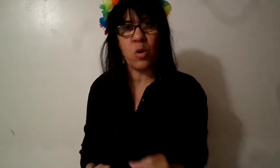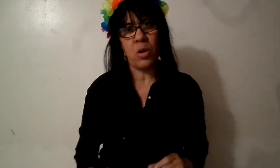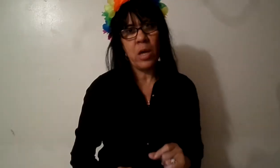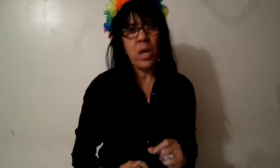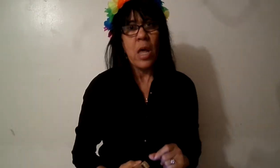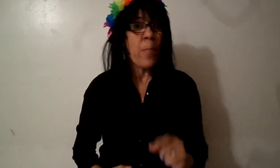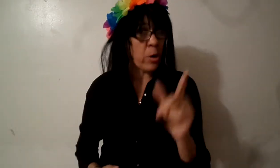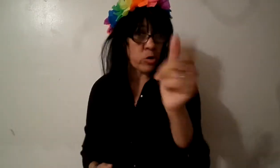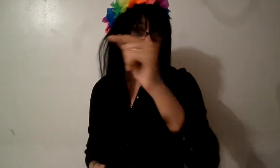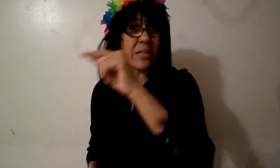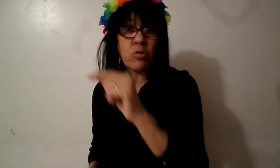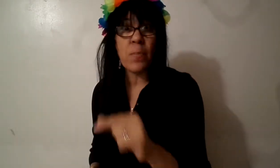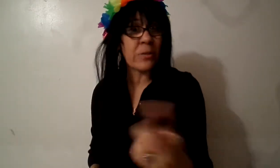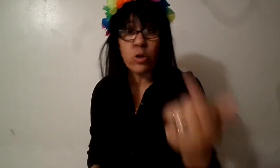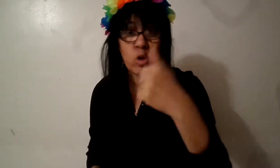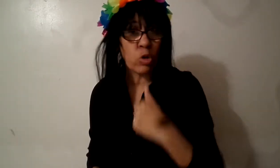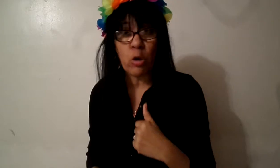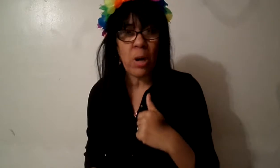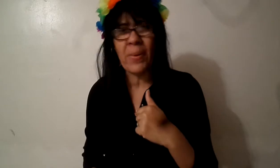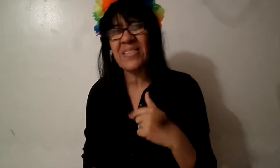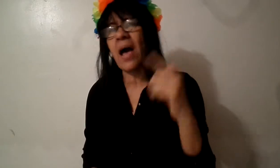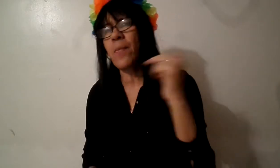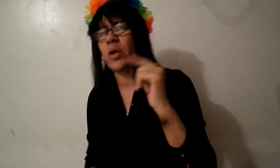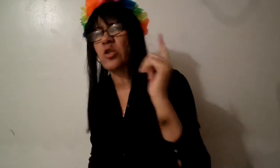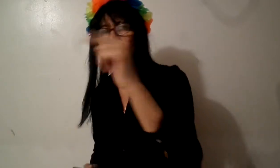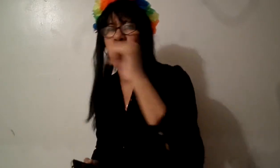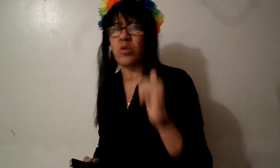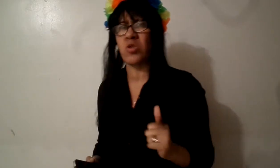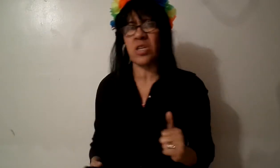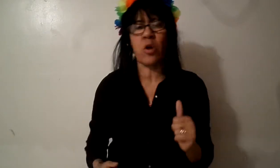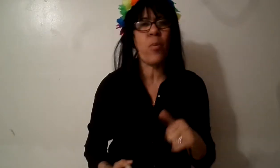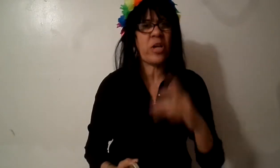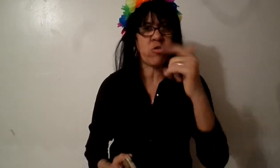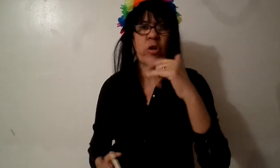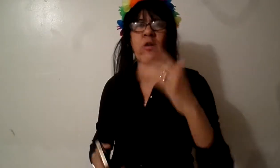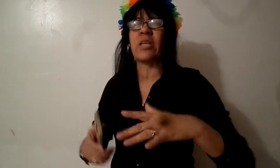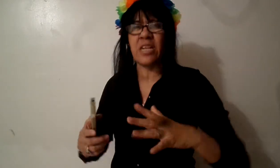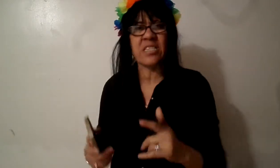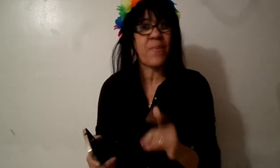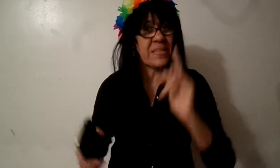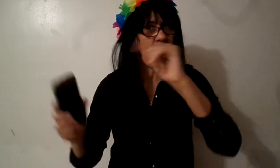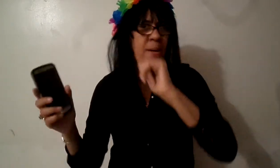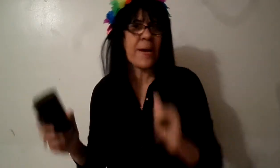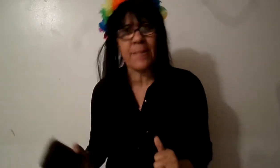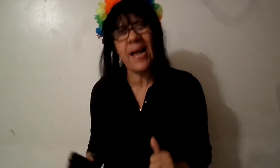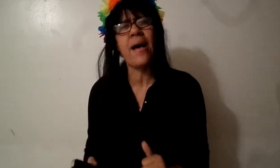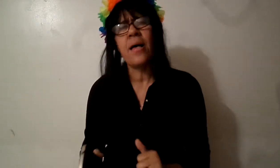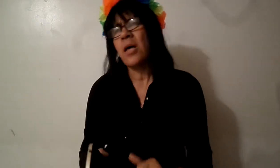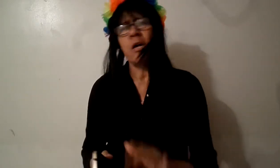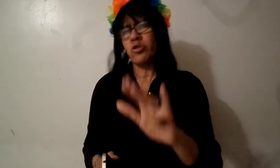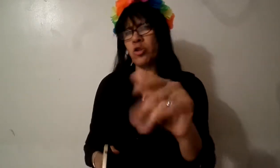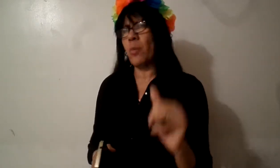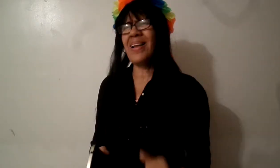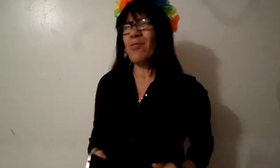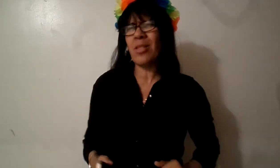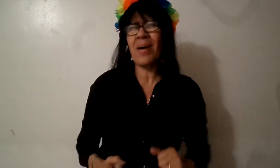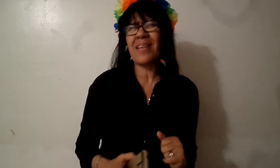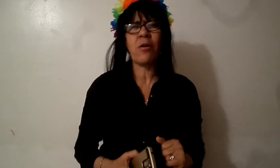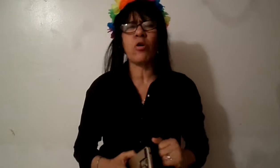pero yo le he dicho al pastor yo no tengo el pasaje por eso no ha ido a su sitio porque yo quiero tener ese pasaje para vivirla yo no me la doy de vanagloria